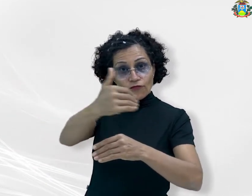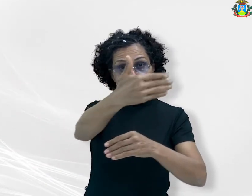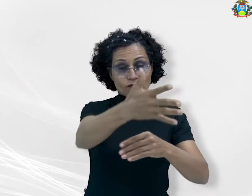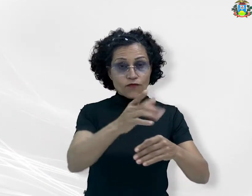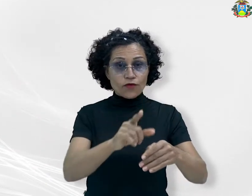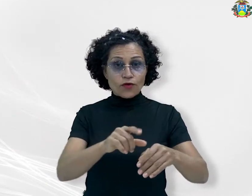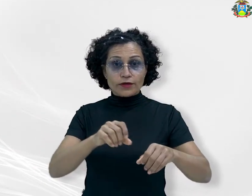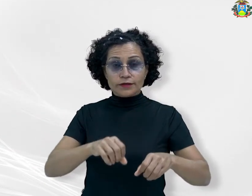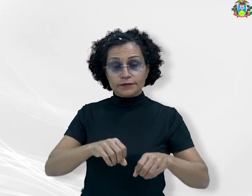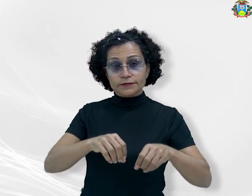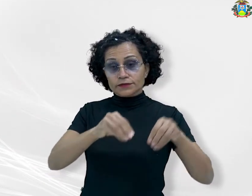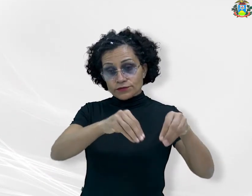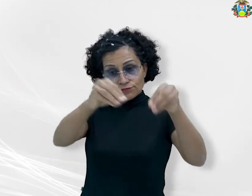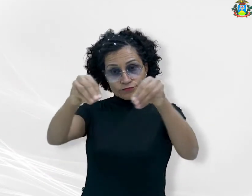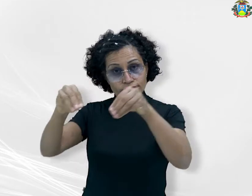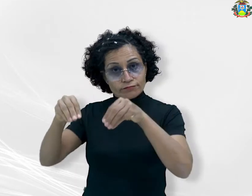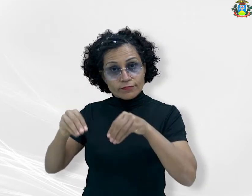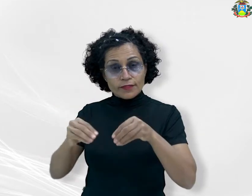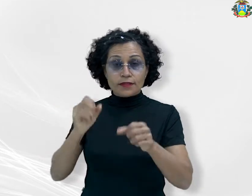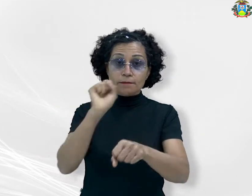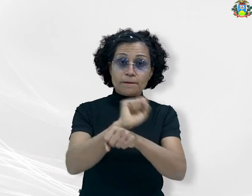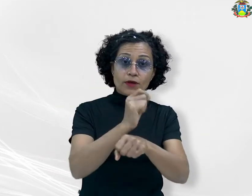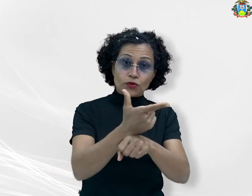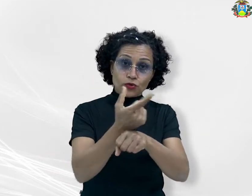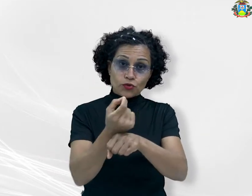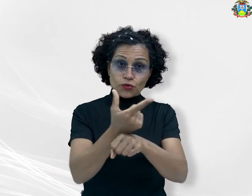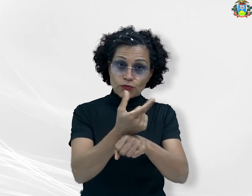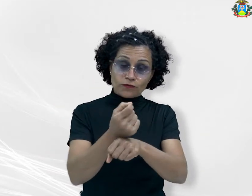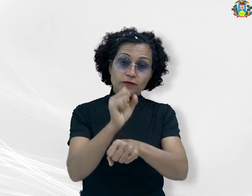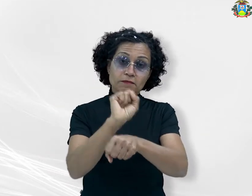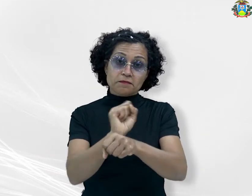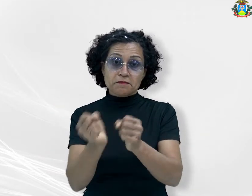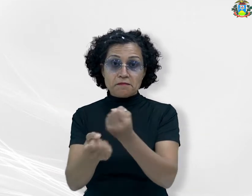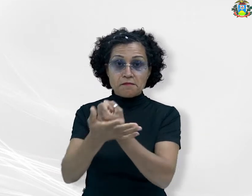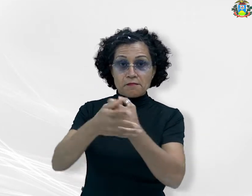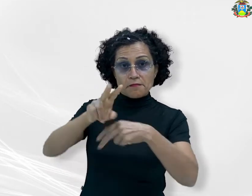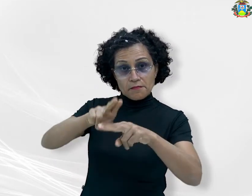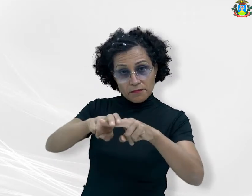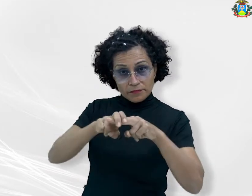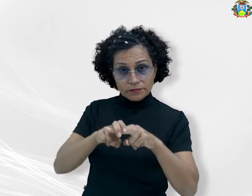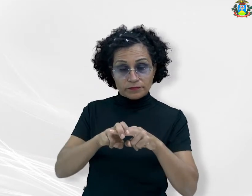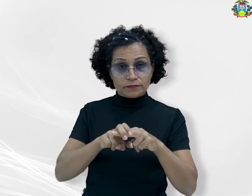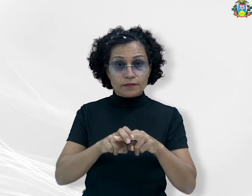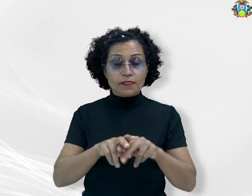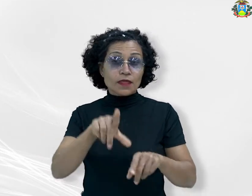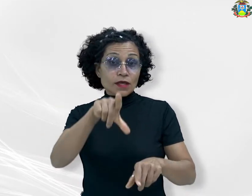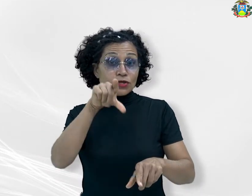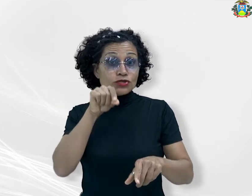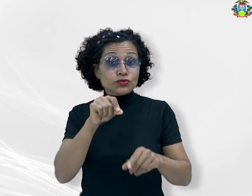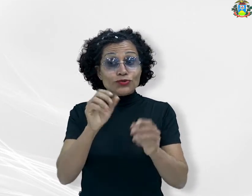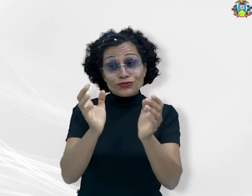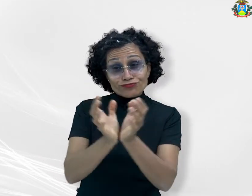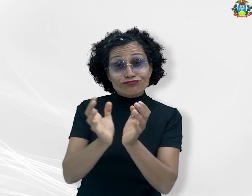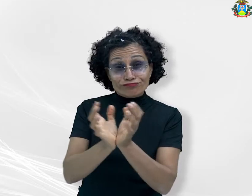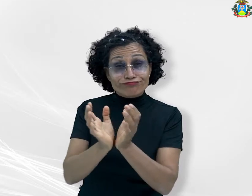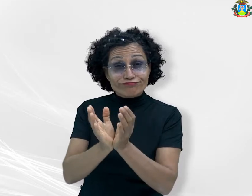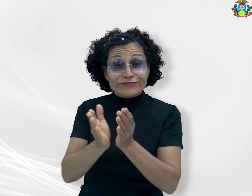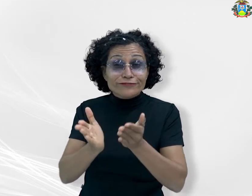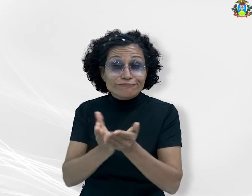paralisados desde 2020 em razão da pandemia da covid-19. Escolhemos uma comunidade bastante carente de